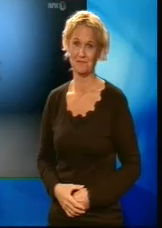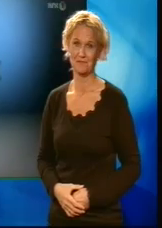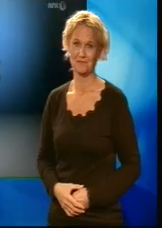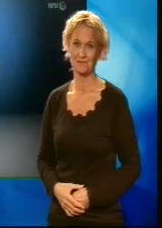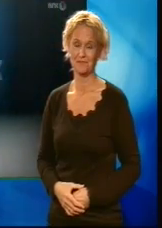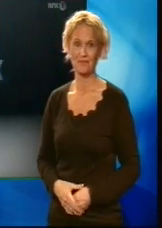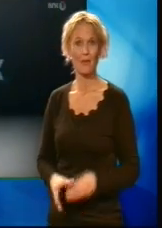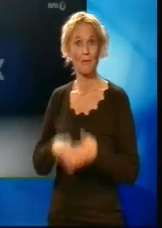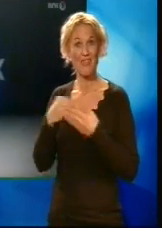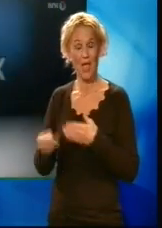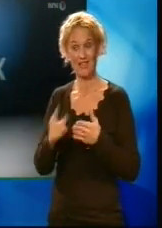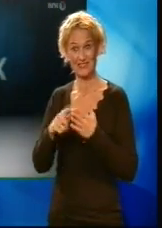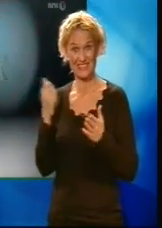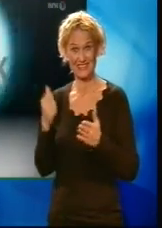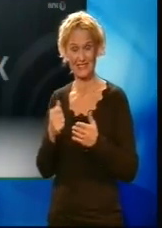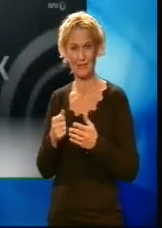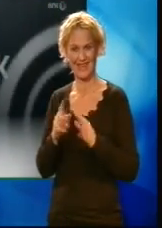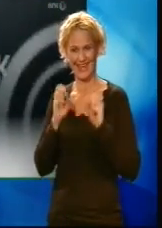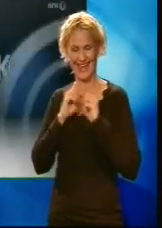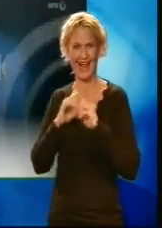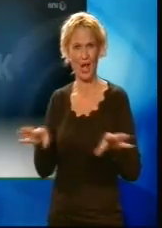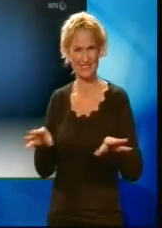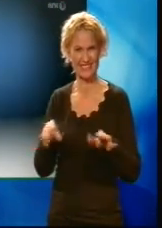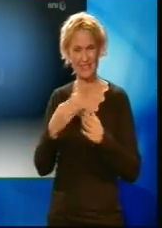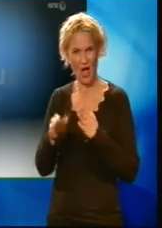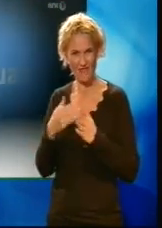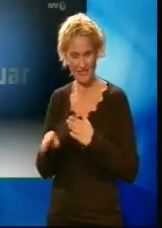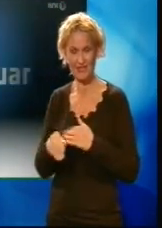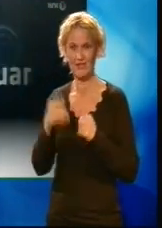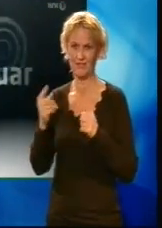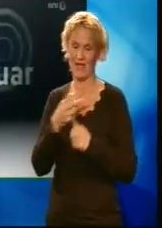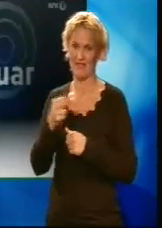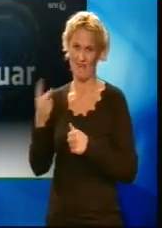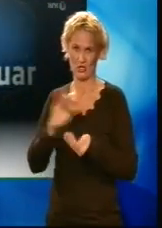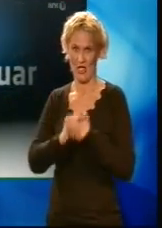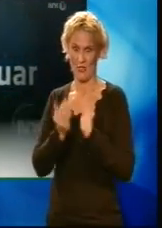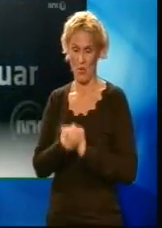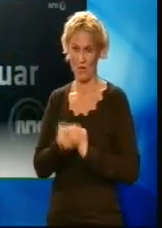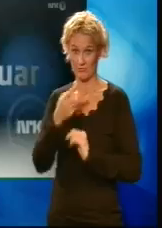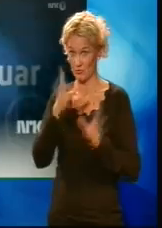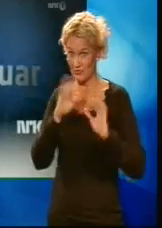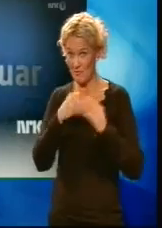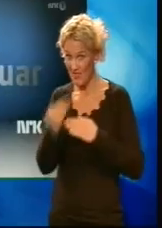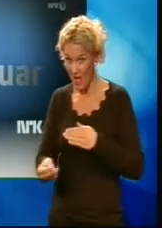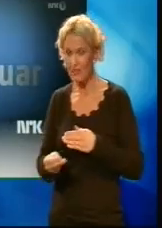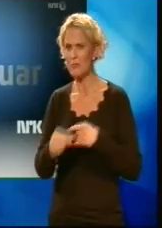Betalingsfristen på kringkastingsavgiften er 31. januar. Har du enda ikke betalt, gjør det snarest for å unngå